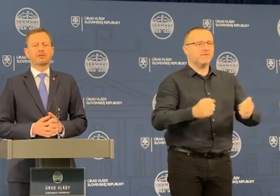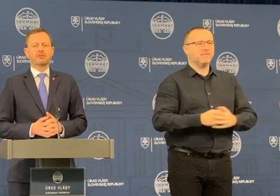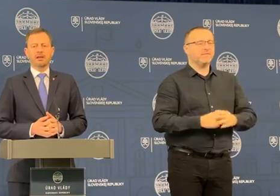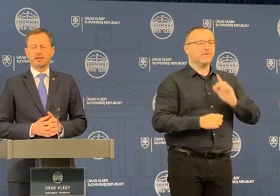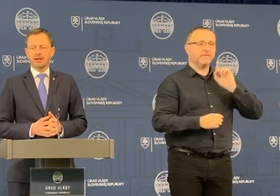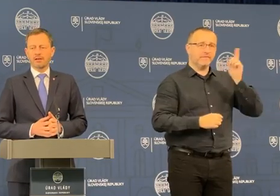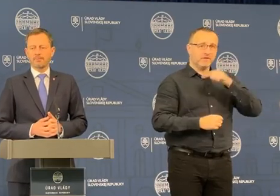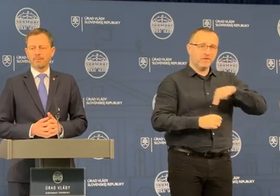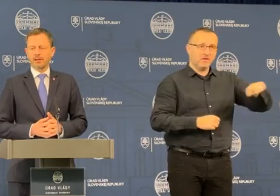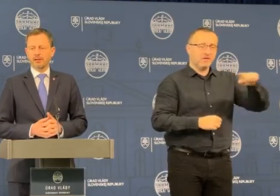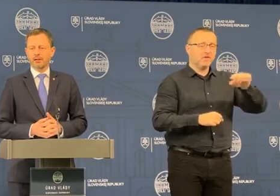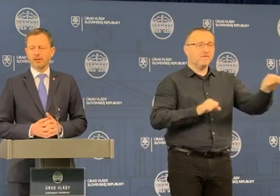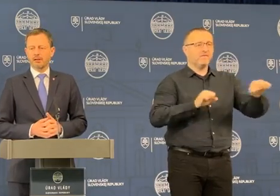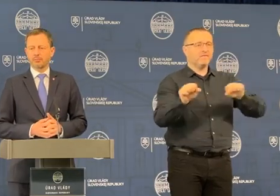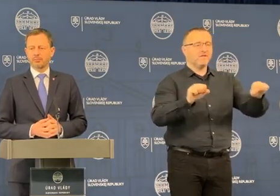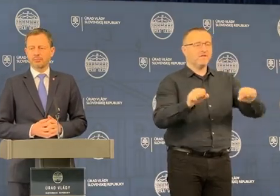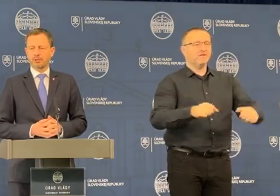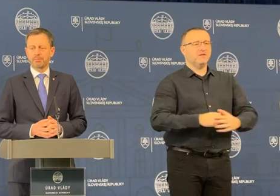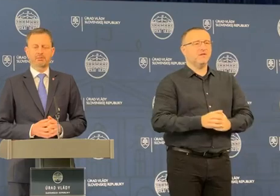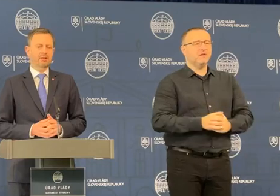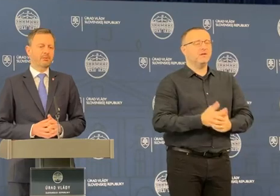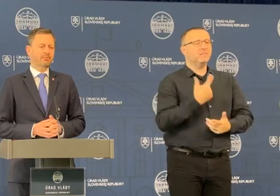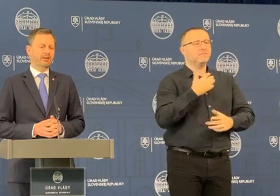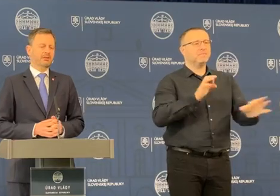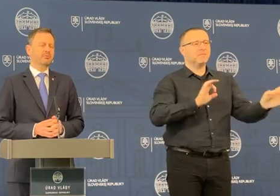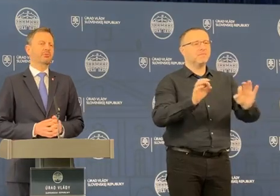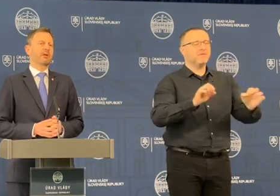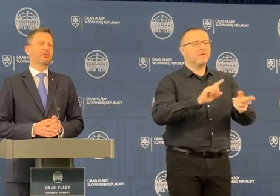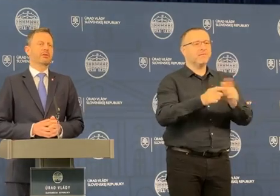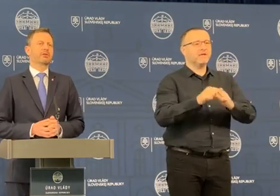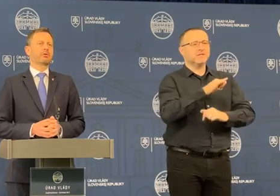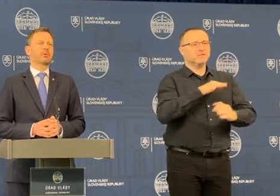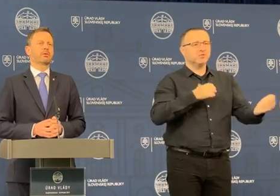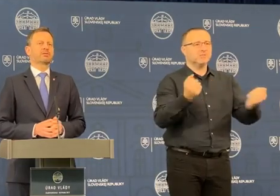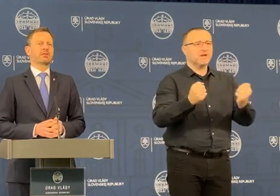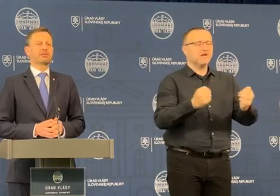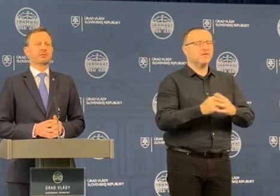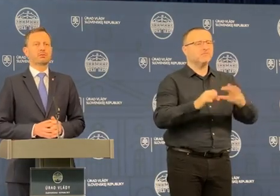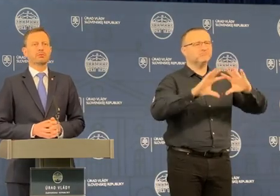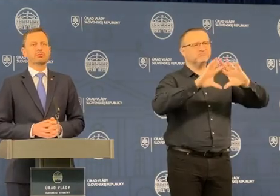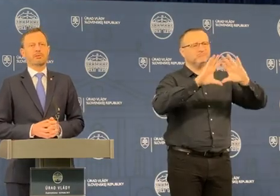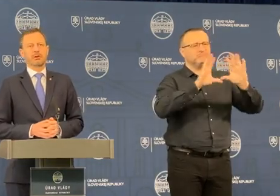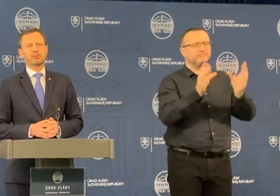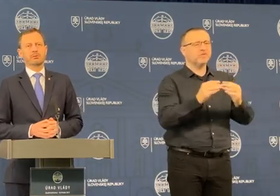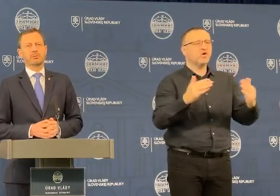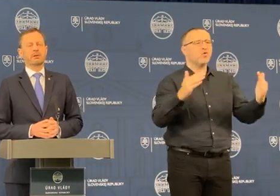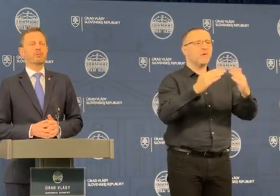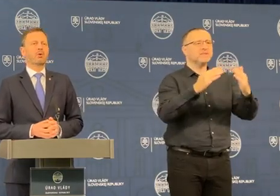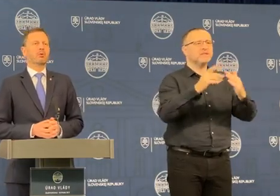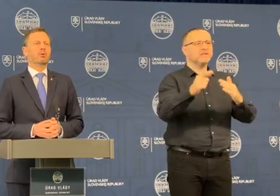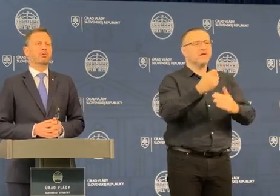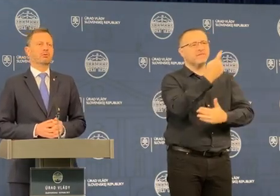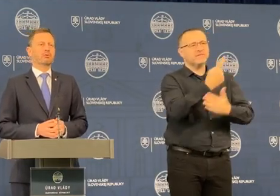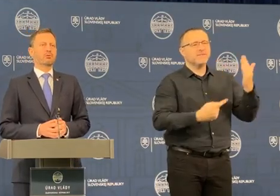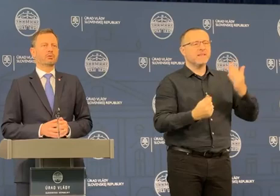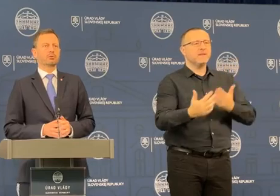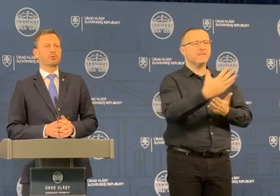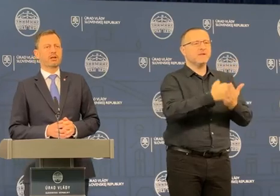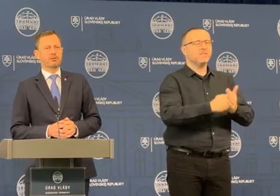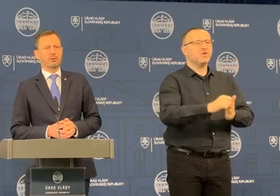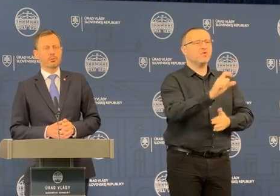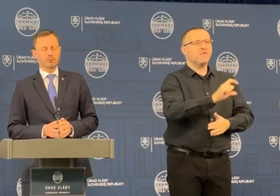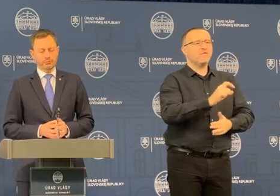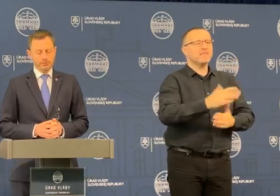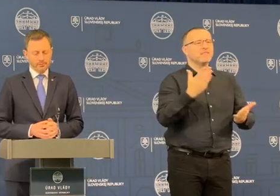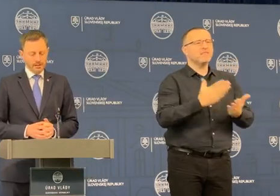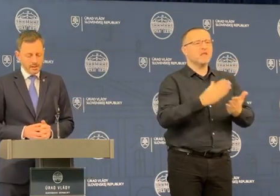Ako viete, vláda pripravila pre samozprávy kompenzáciu z výpadku príjmov z dôvodu